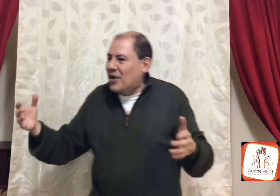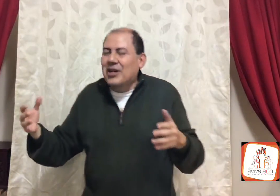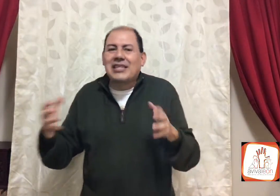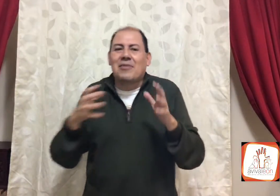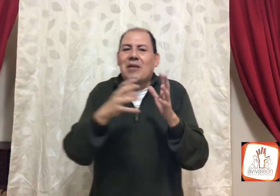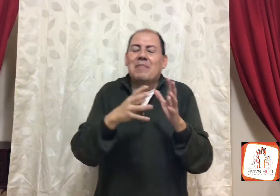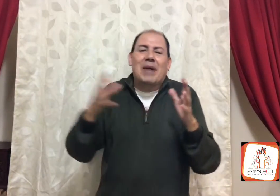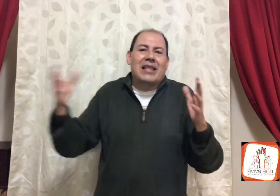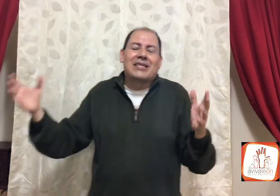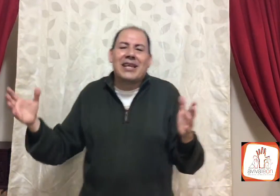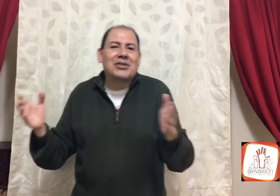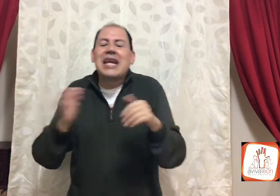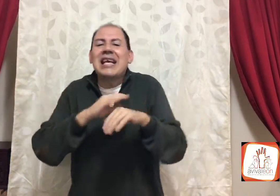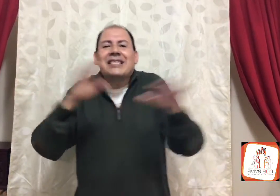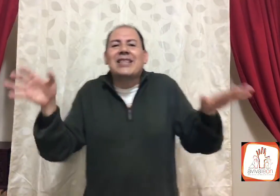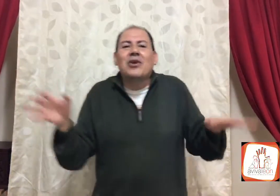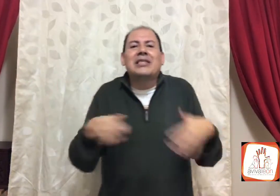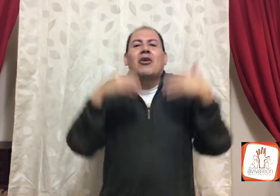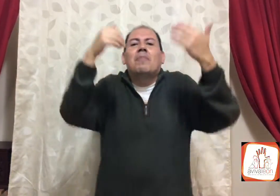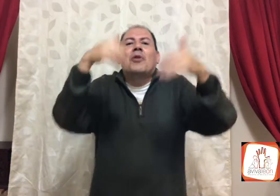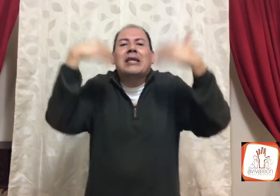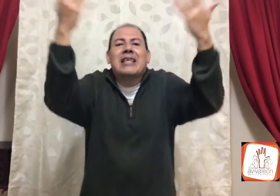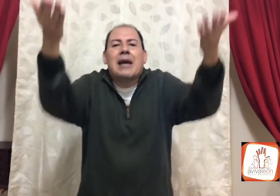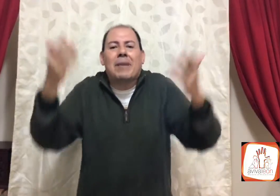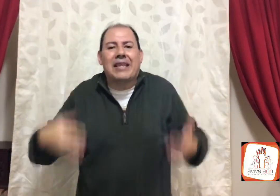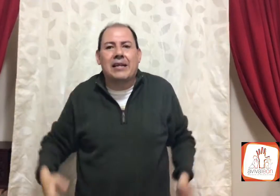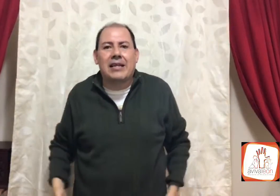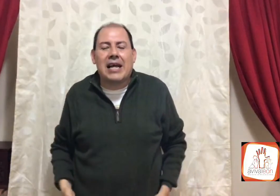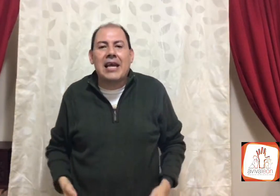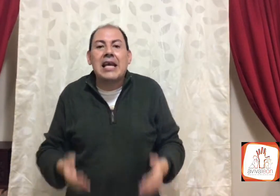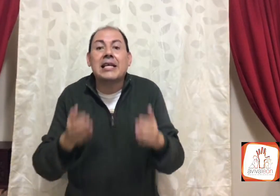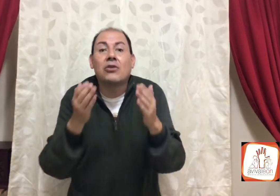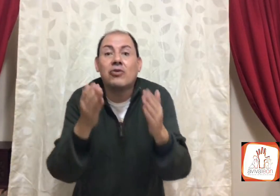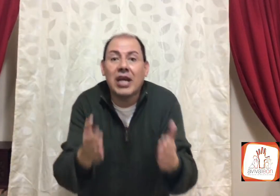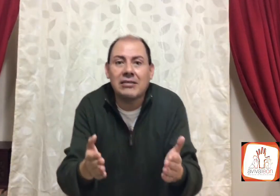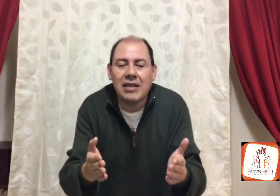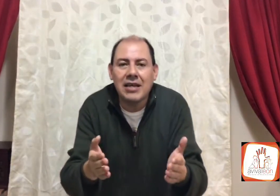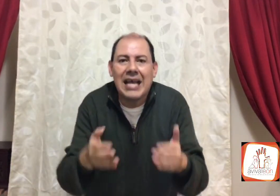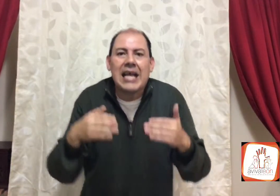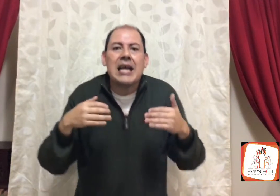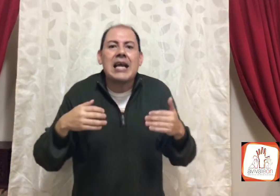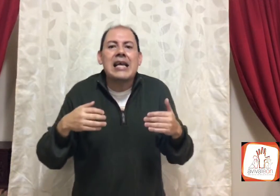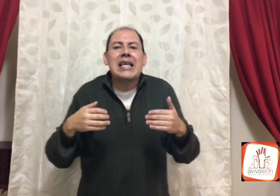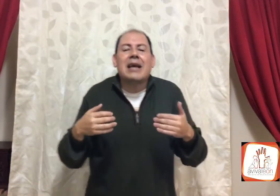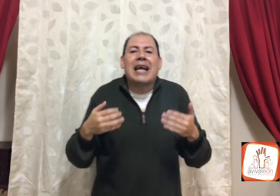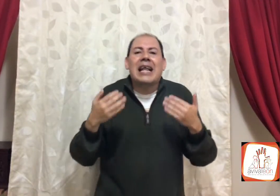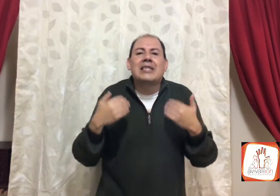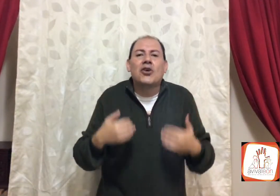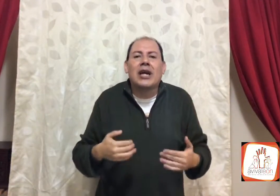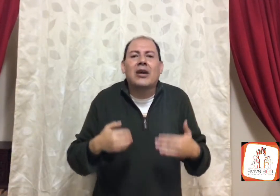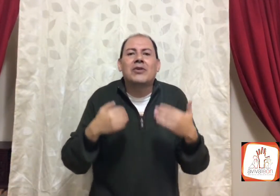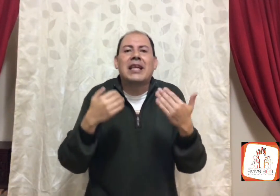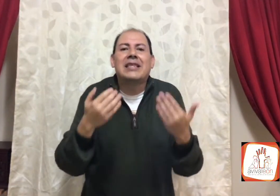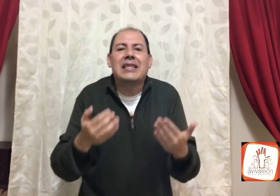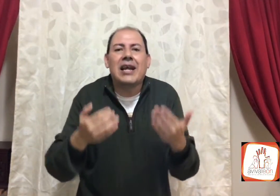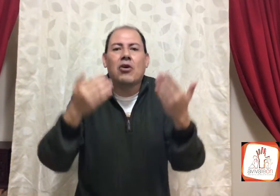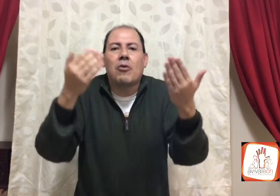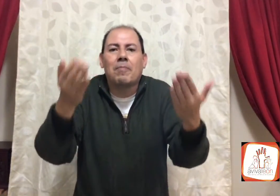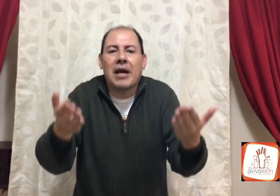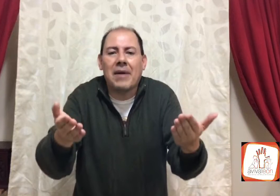y se vuelven padres e hijos, este no, este compró hasta la paternidad, ¿escuchaste? Creyó que con el dinero compraba